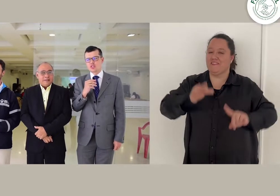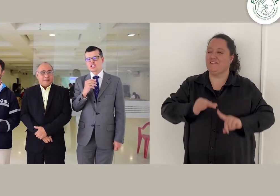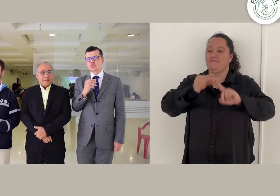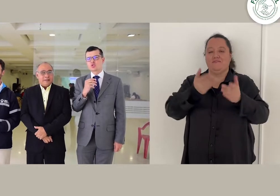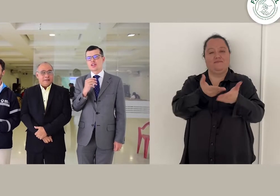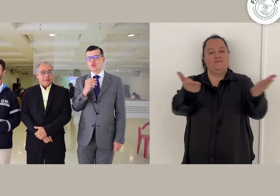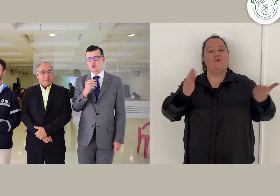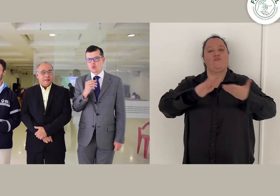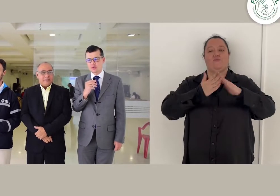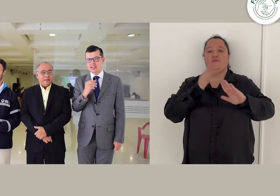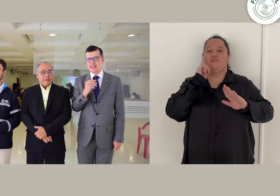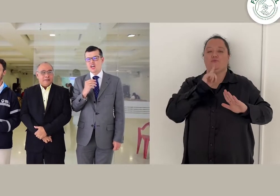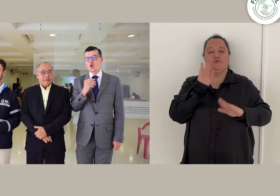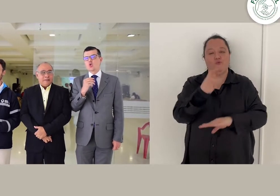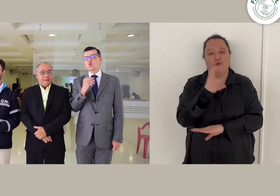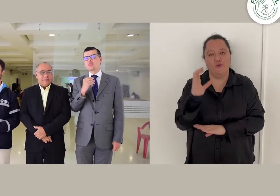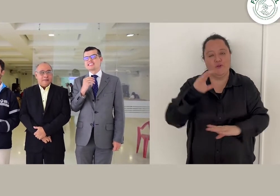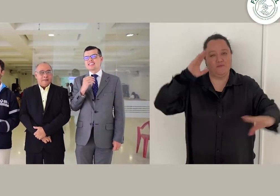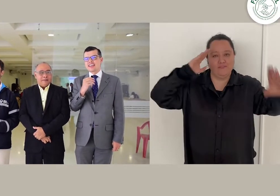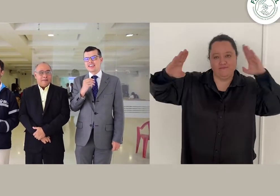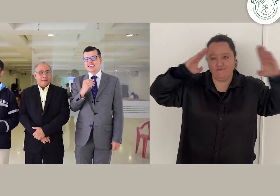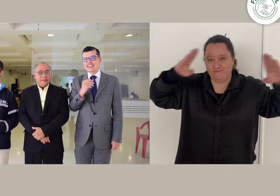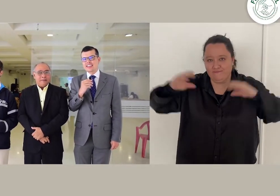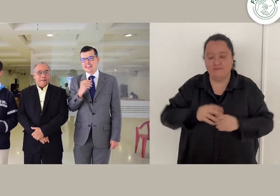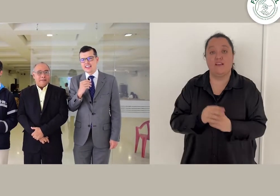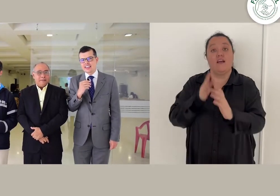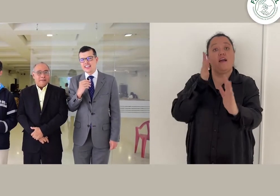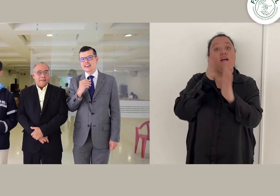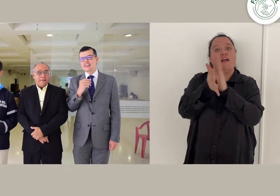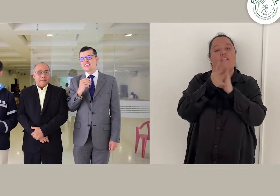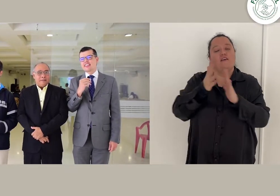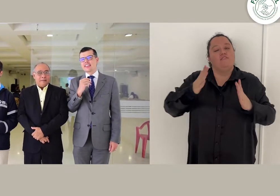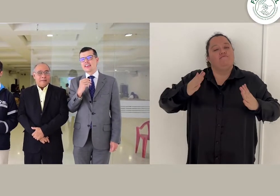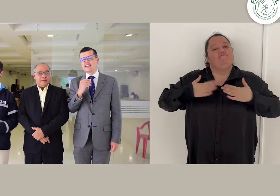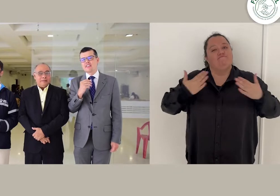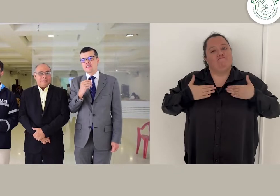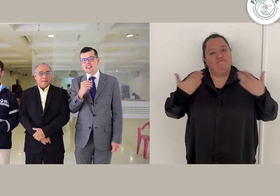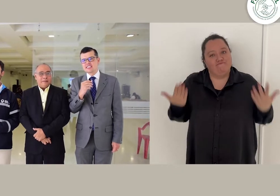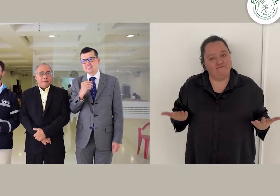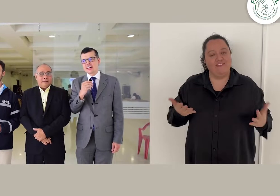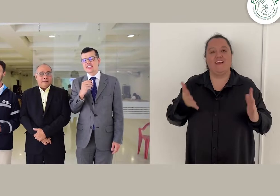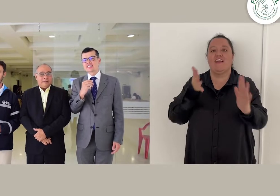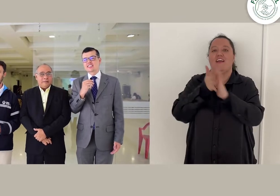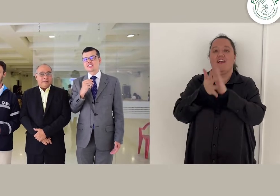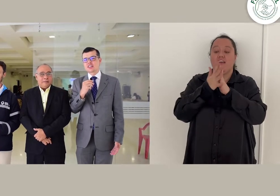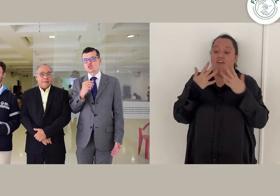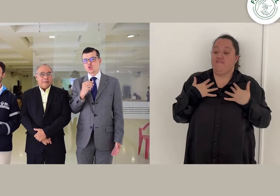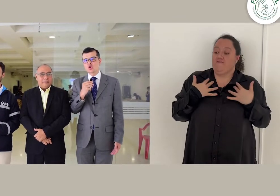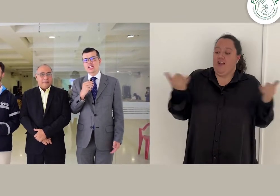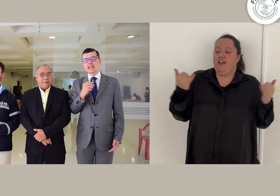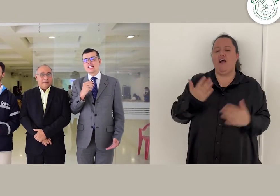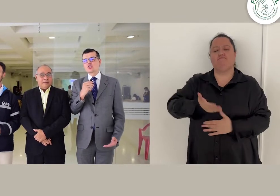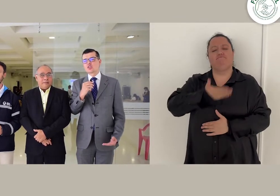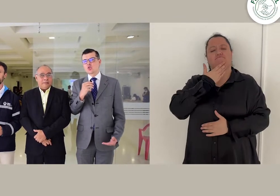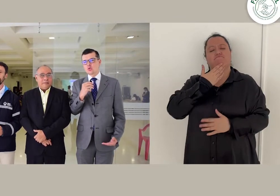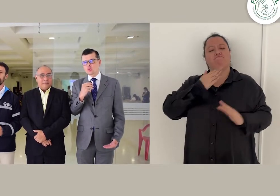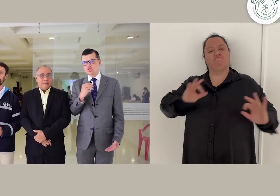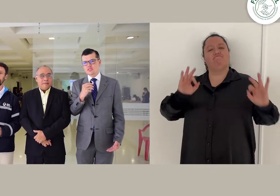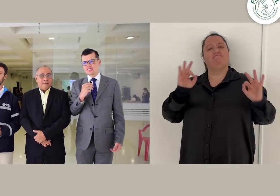comunidad sorda de Colombia. Un mensaje de alegría, de felicidad, de satisfacción y sobre todo muchas